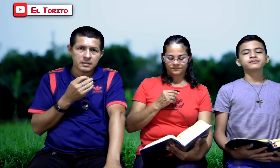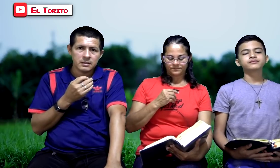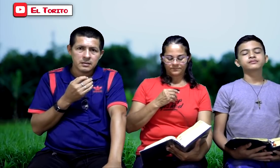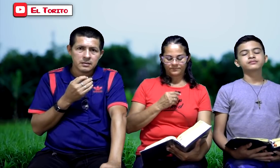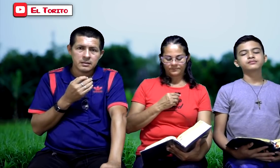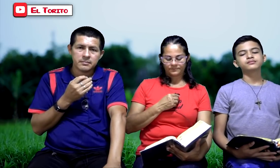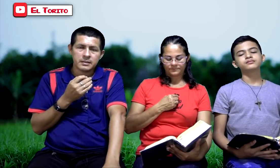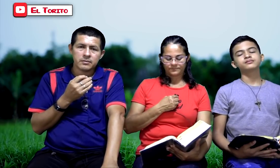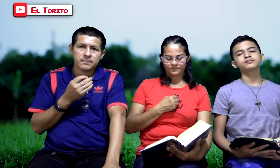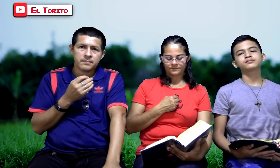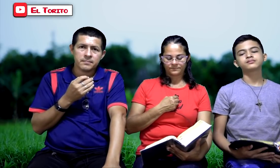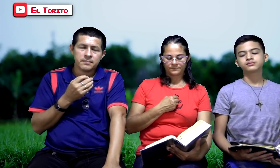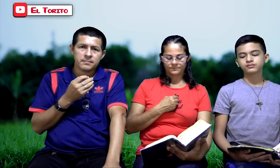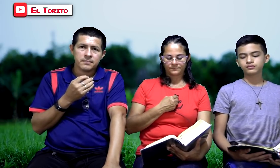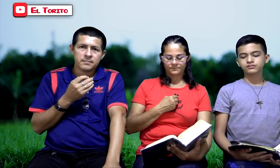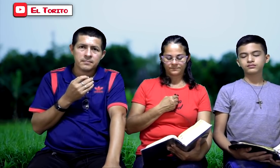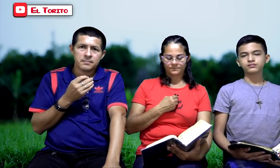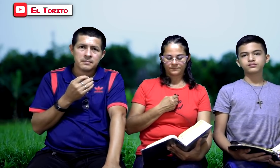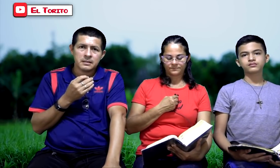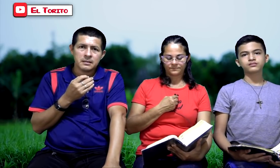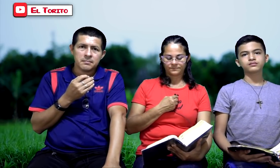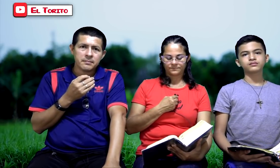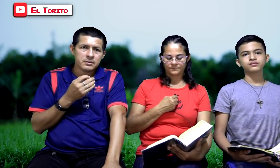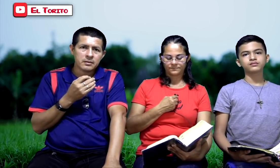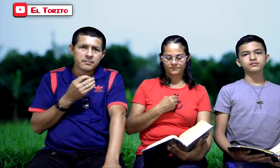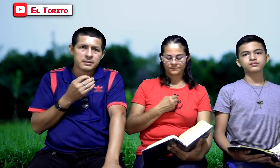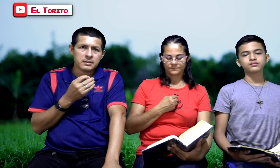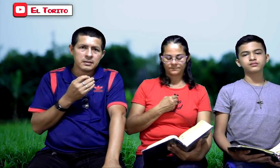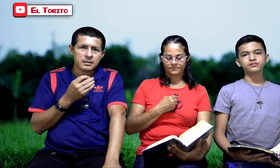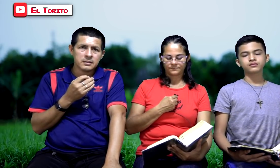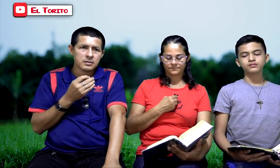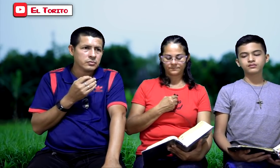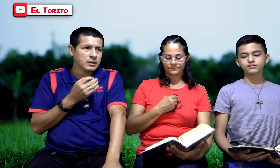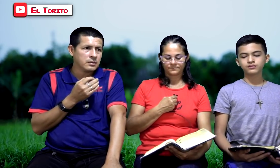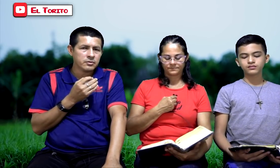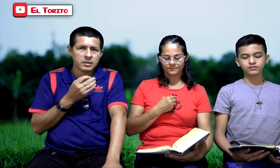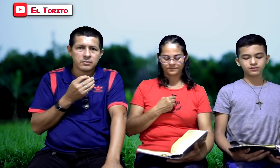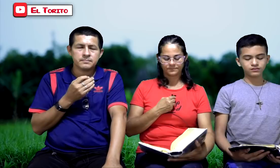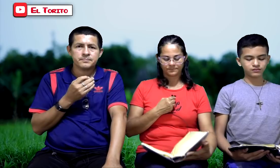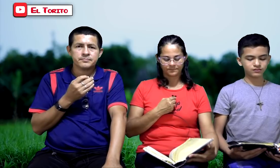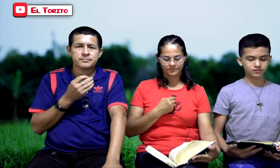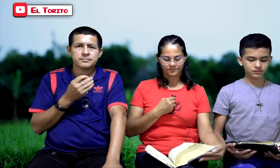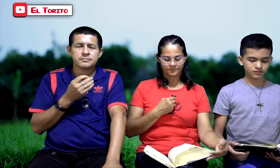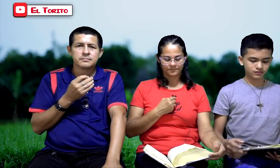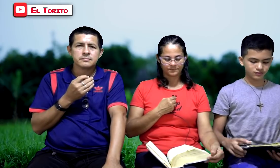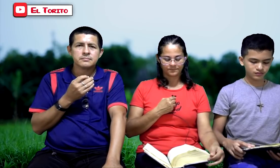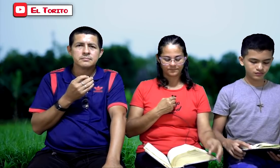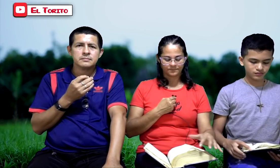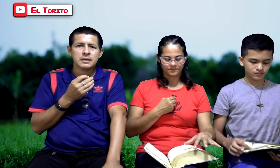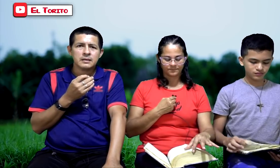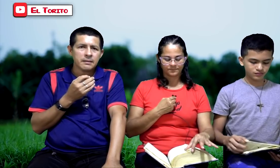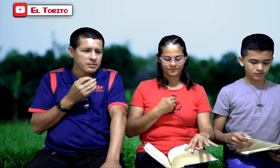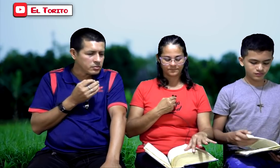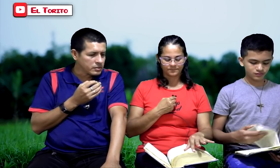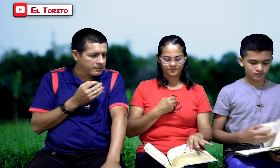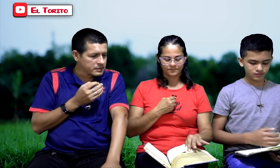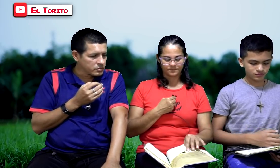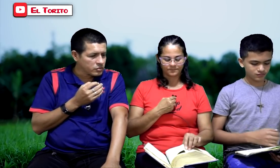del hermano. Vamos a compartir el segundo de Timoteo. Capítulo 3, versículo